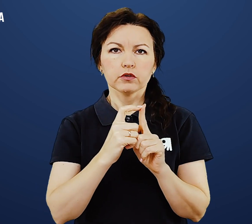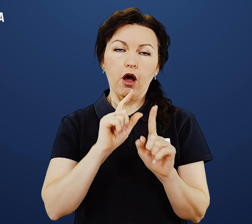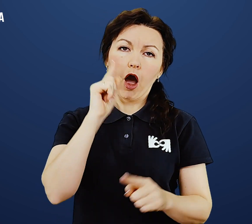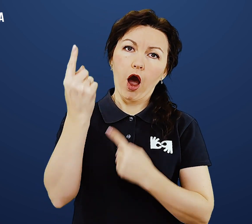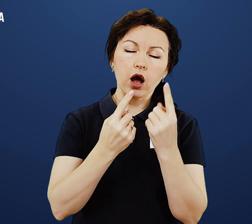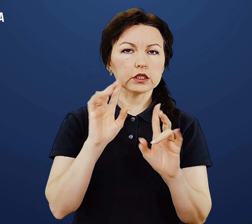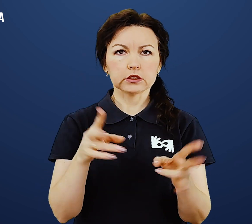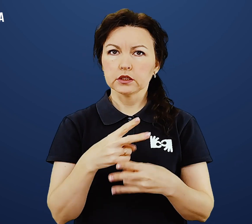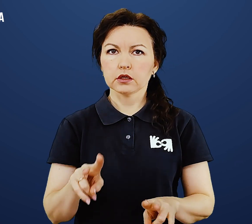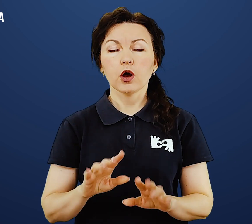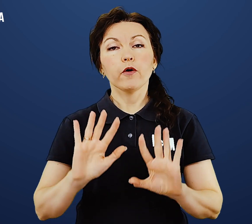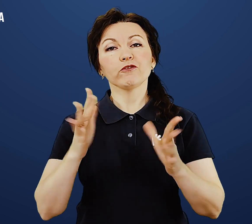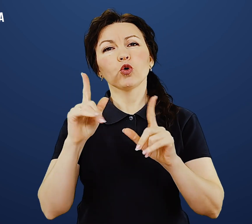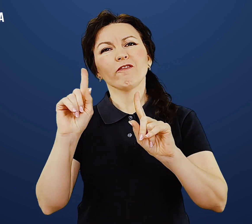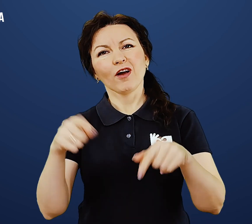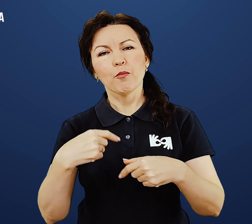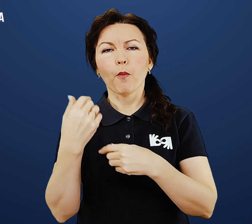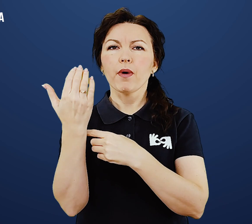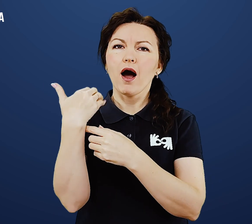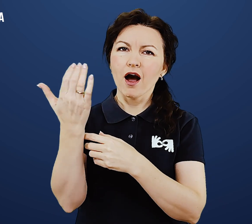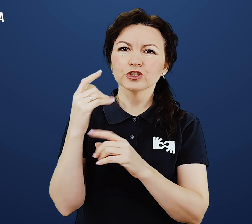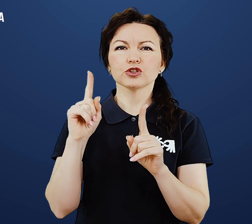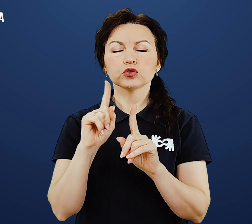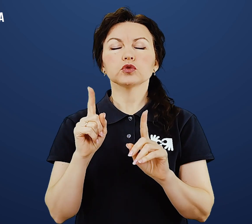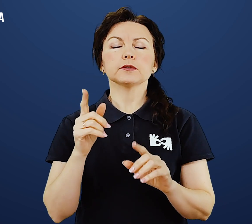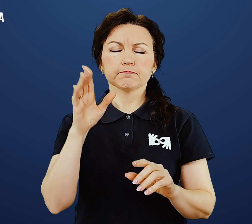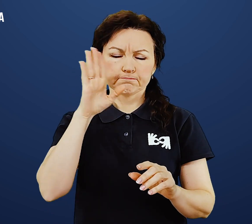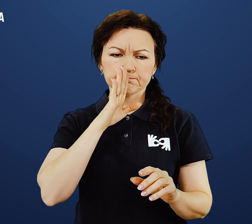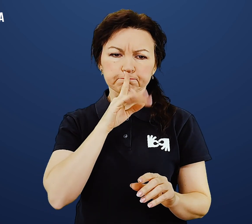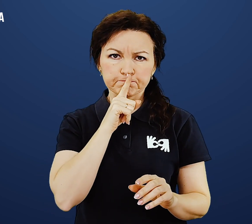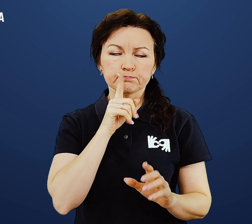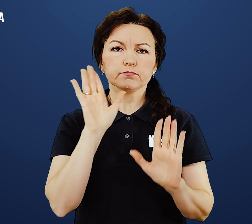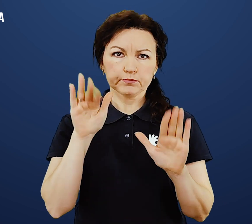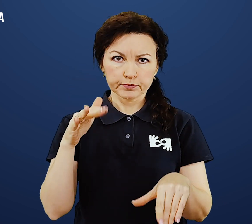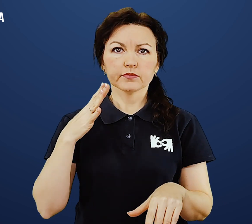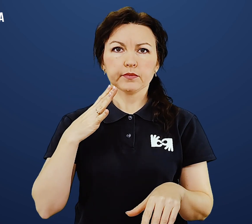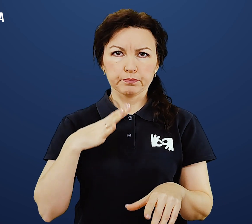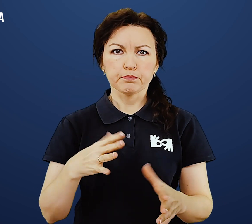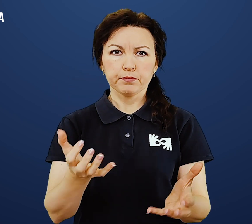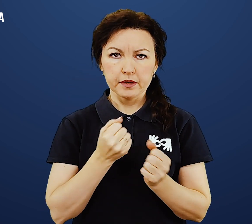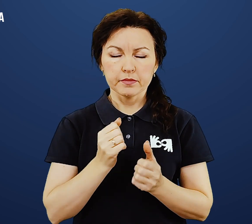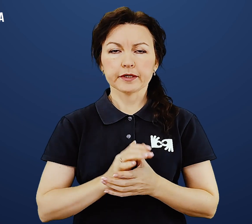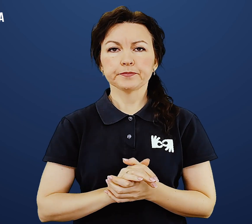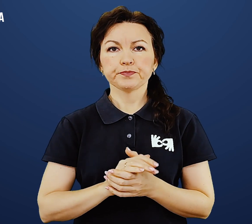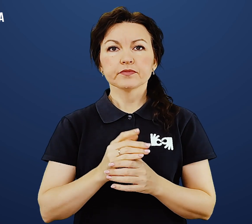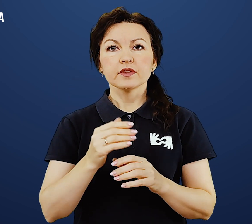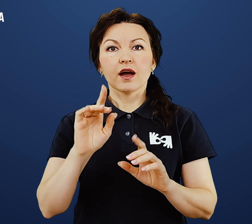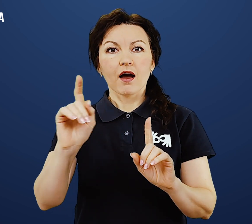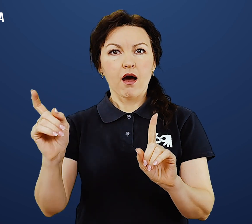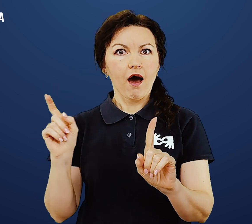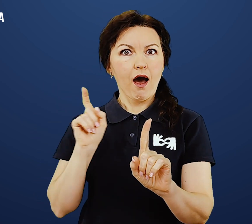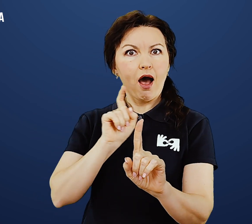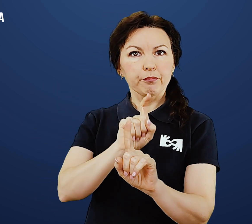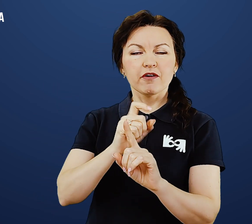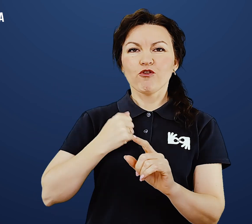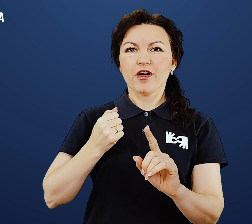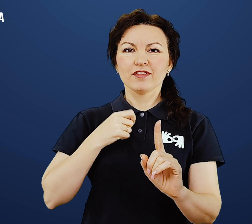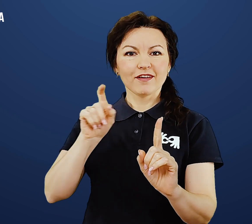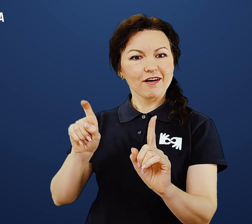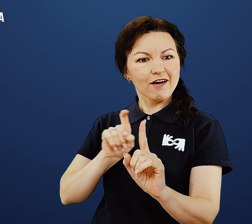військових. Будьте готові на вимогу відкрити багажник та оглянути салон автомобіля. Не заходити за